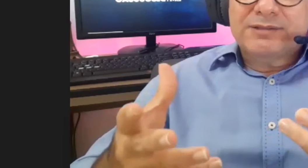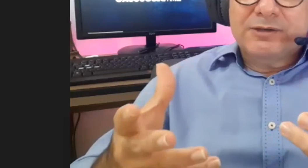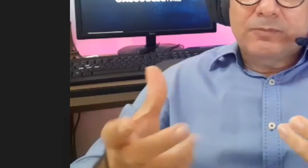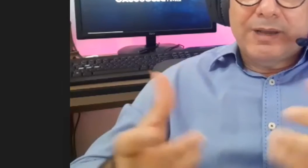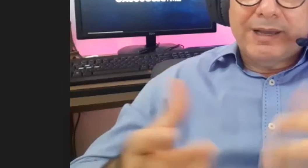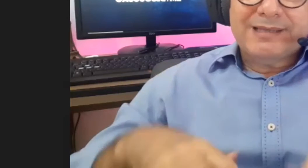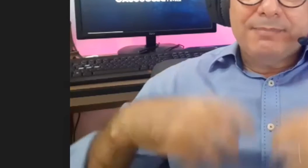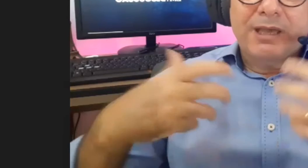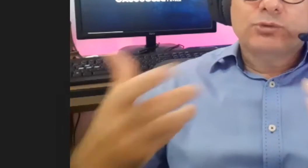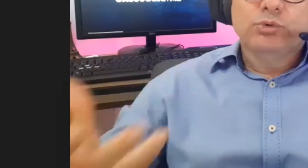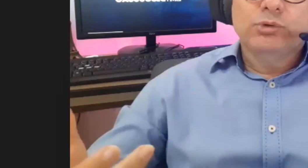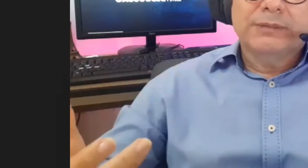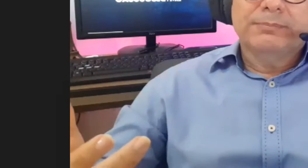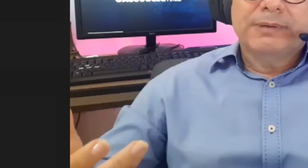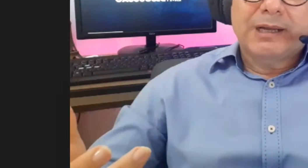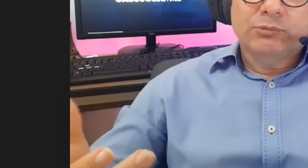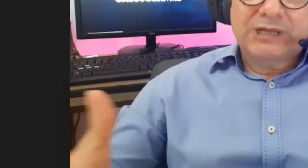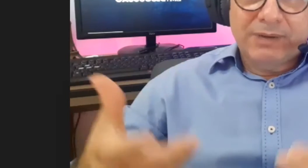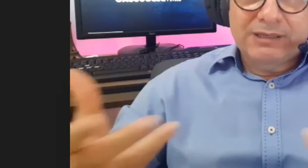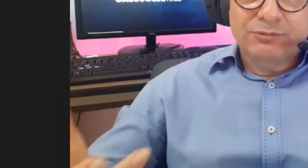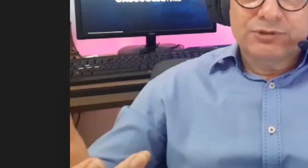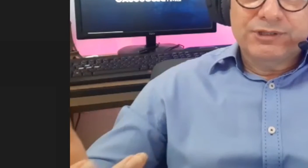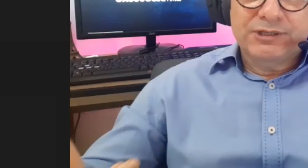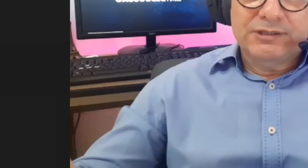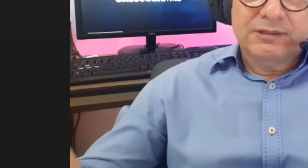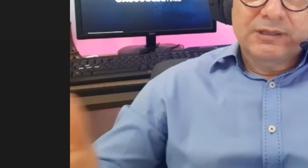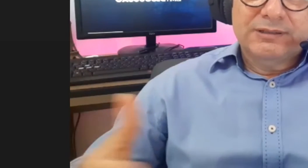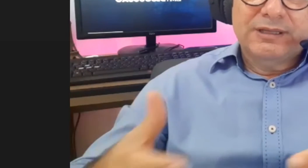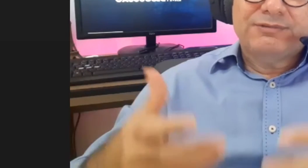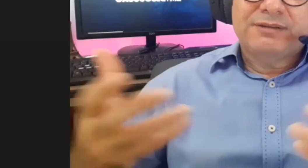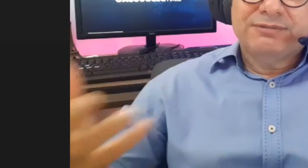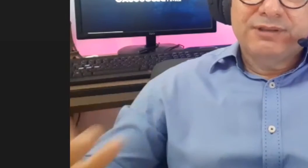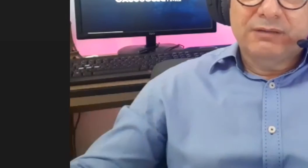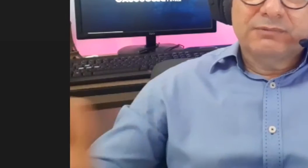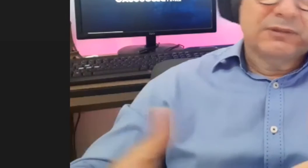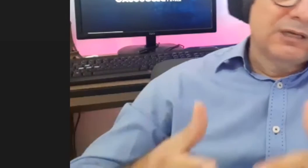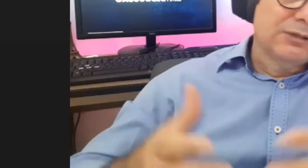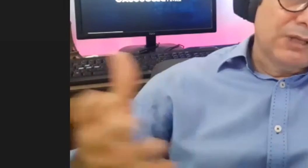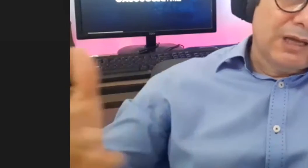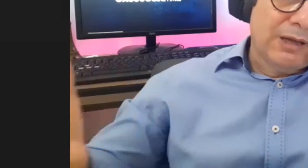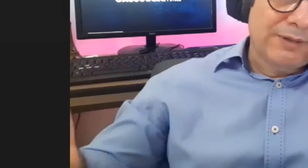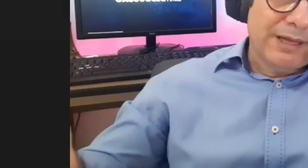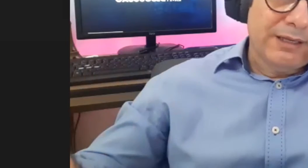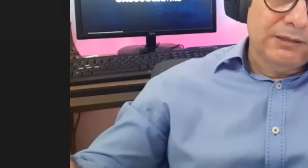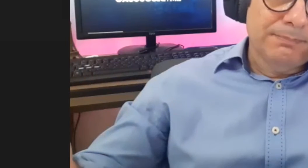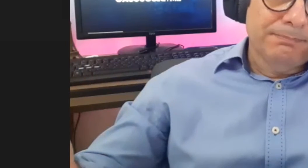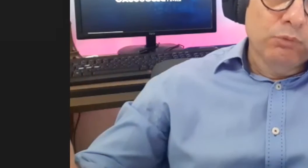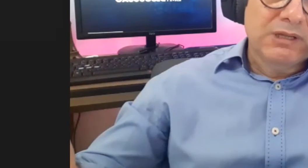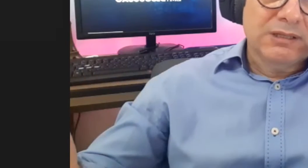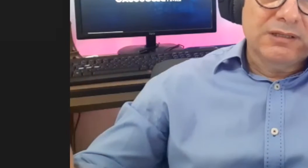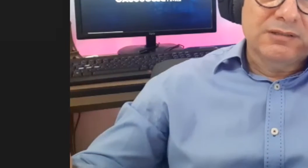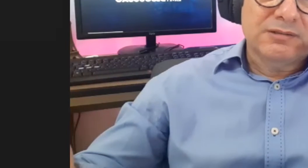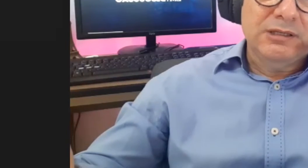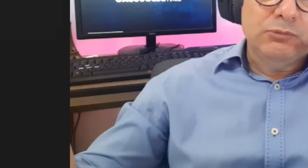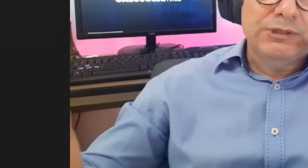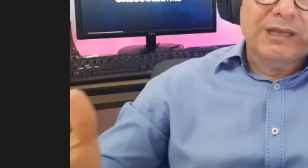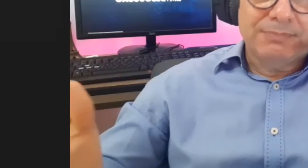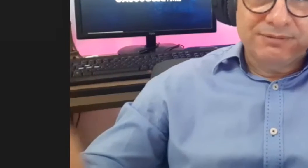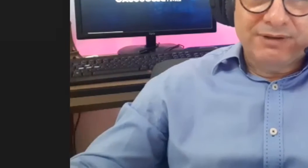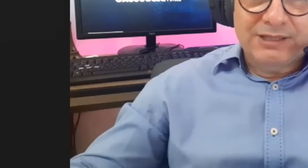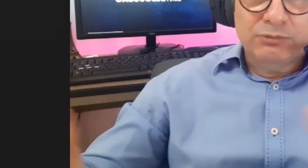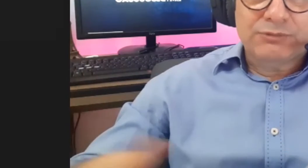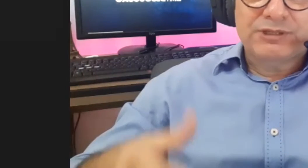com relação a essa abertura para o trabalho de vocês, deve-se haver tanto na rede pública de